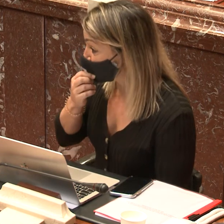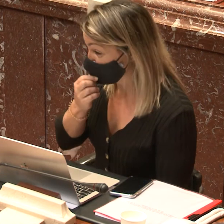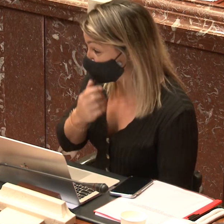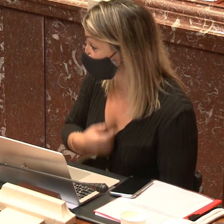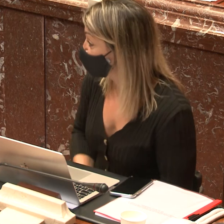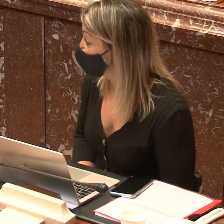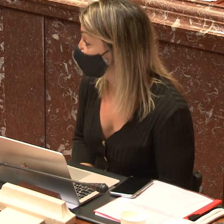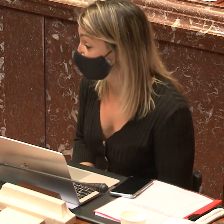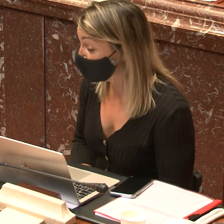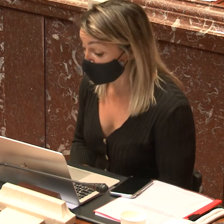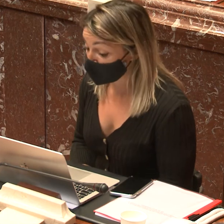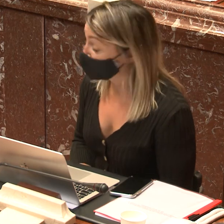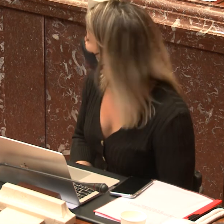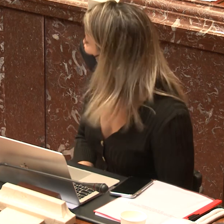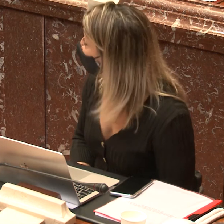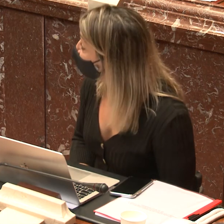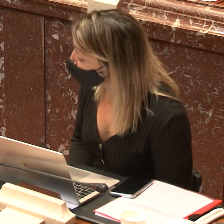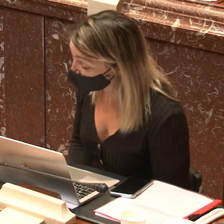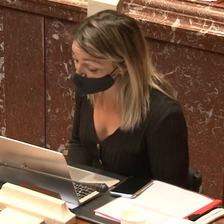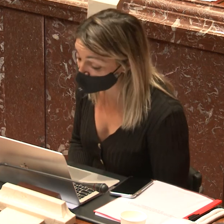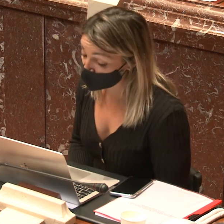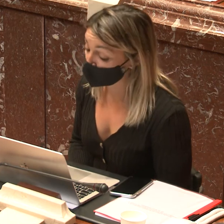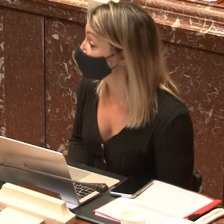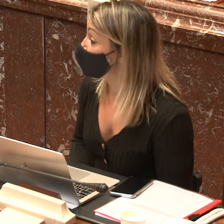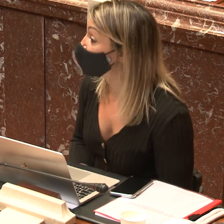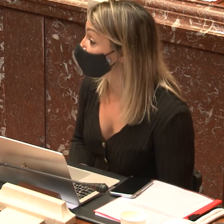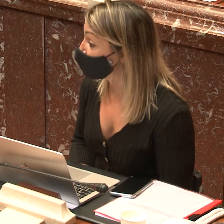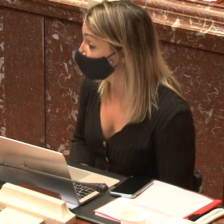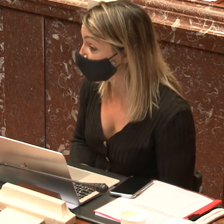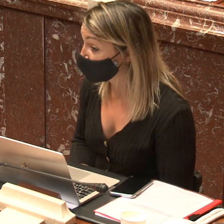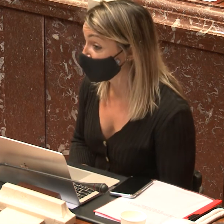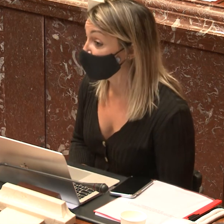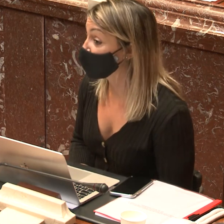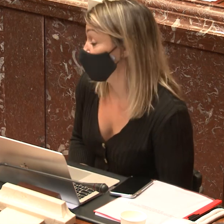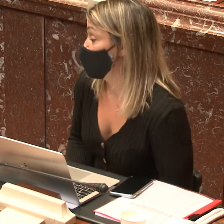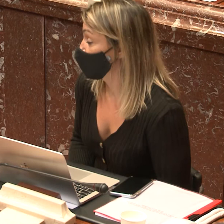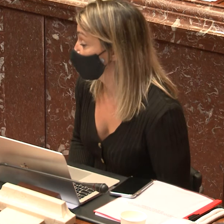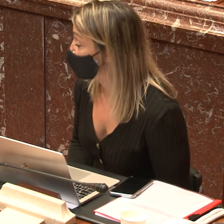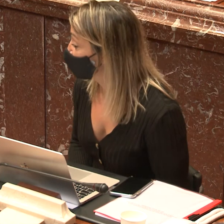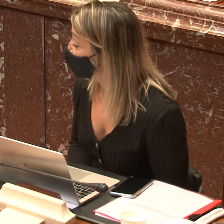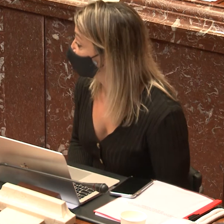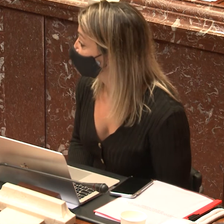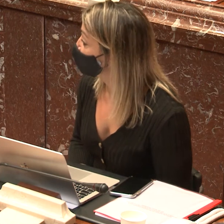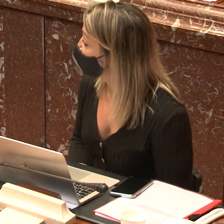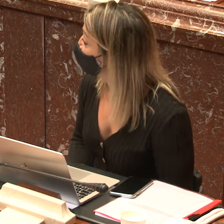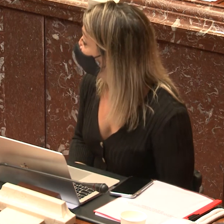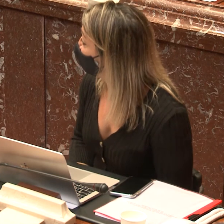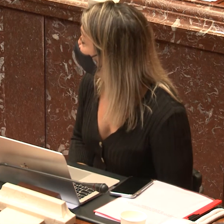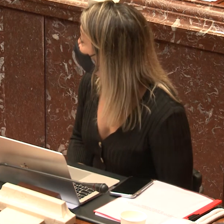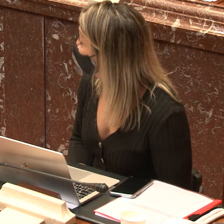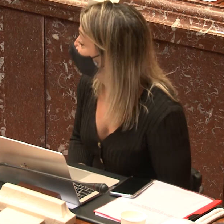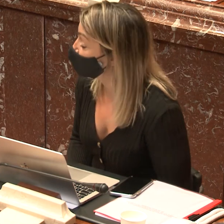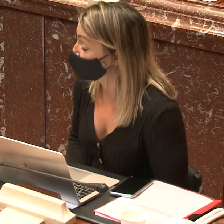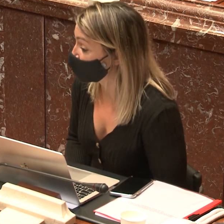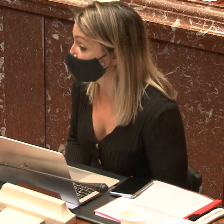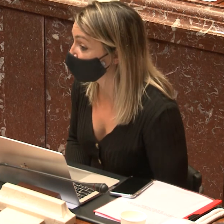hemos hablado de las cosas que hemos hecho bien. Maruja y yo en ese momento nos pusimos manos a la obra y conseguimos con el